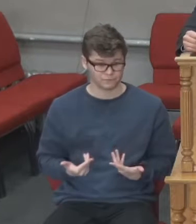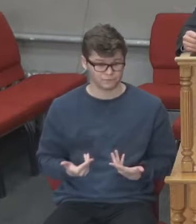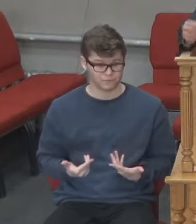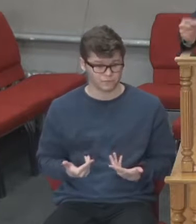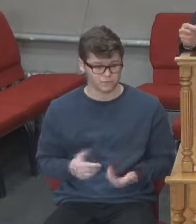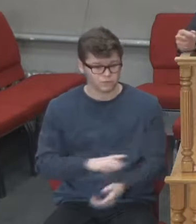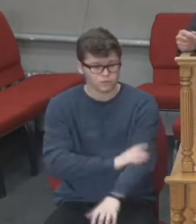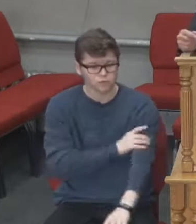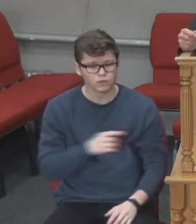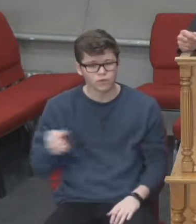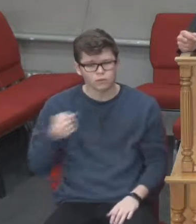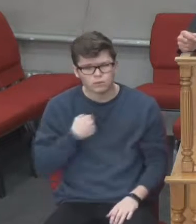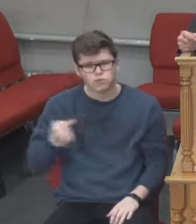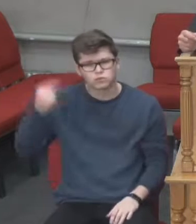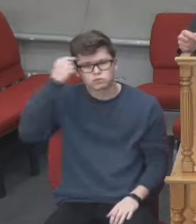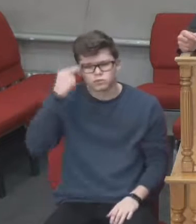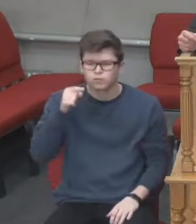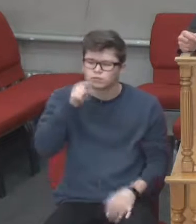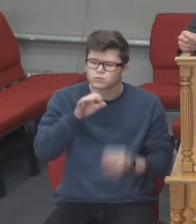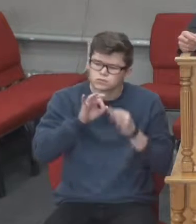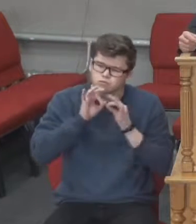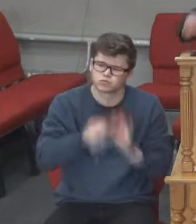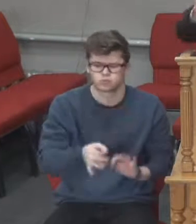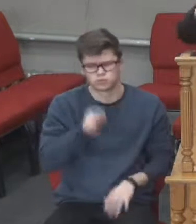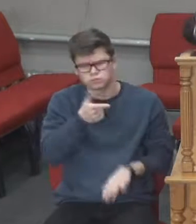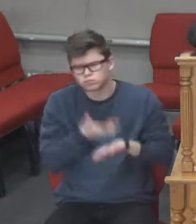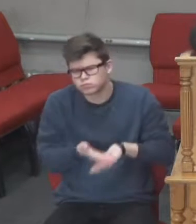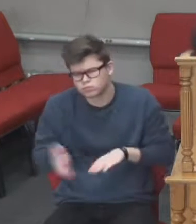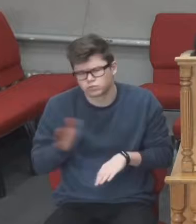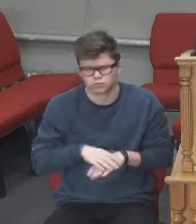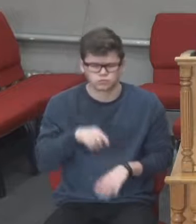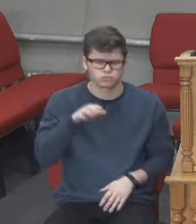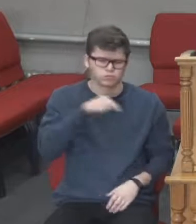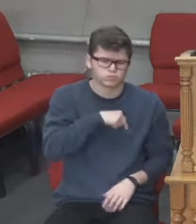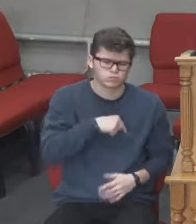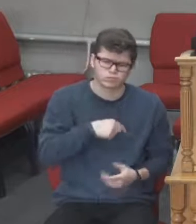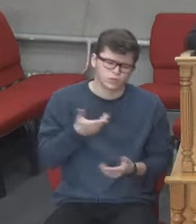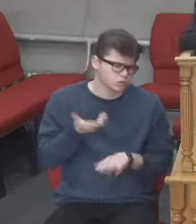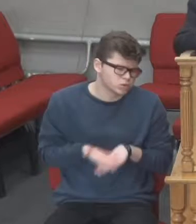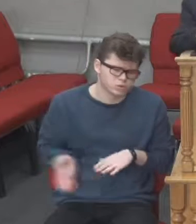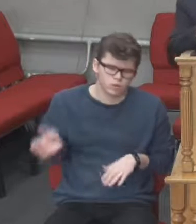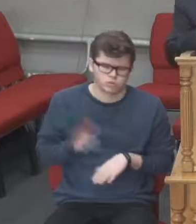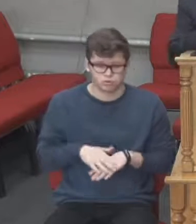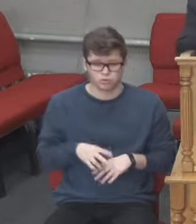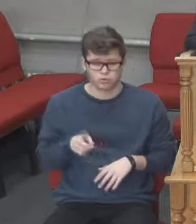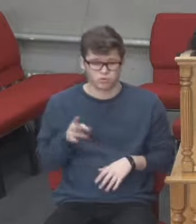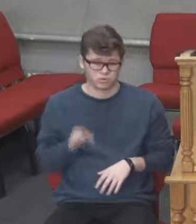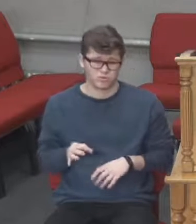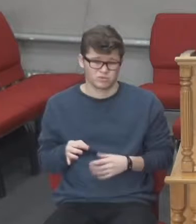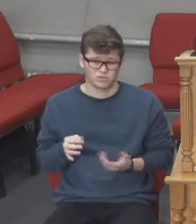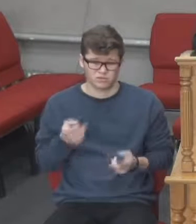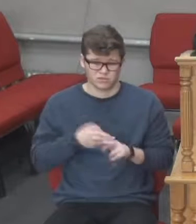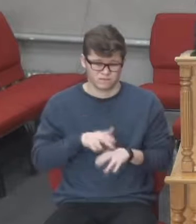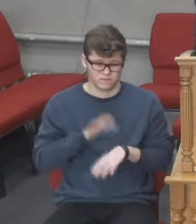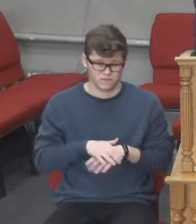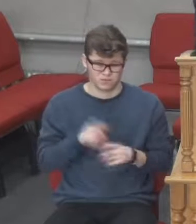Брата і сестри, не все те, що кажуть кореспонденти, воно є істина. Багато неправди є. І хтось зацікавлений, кореспонденти, вони